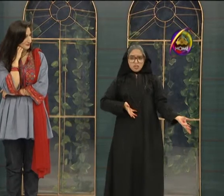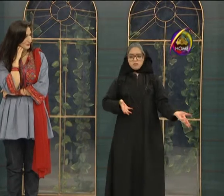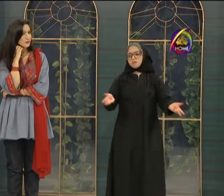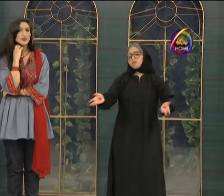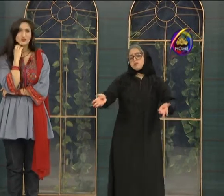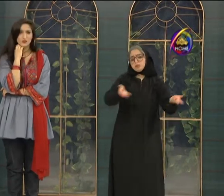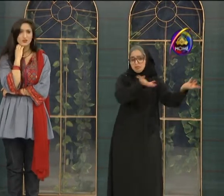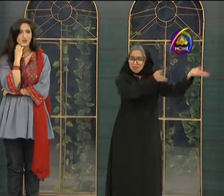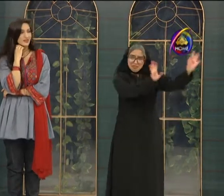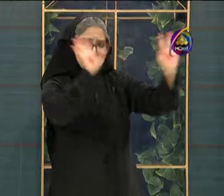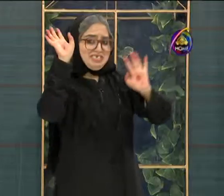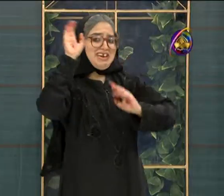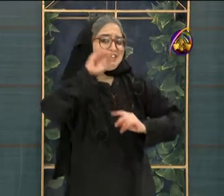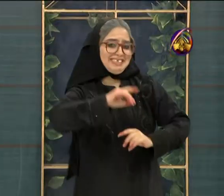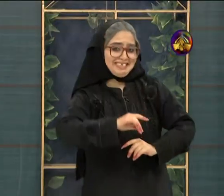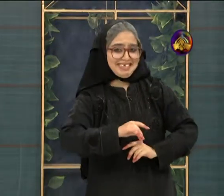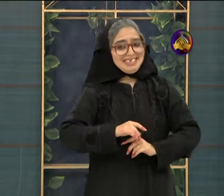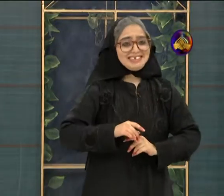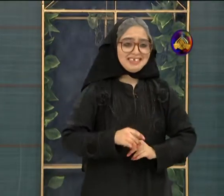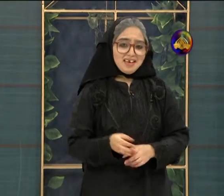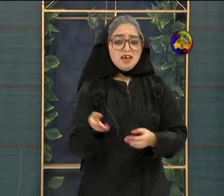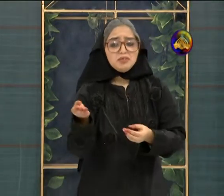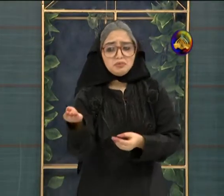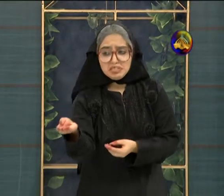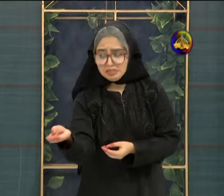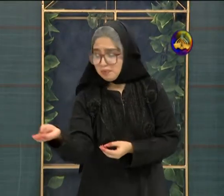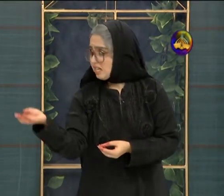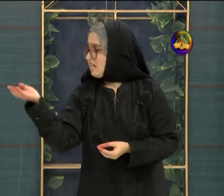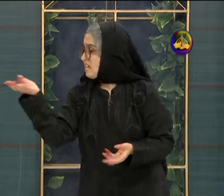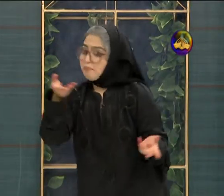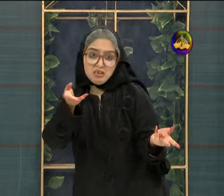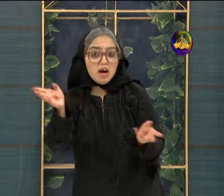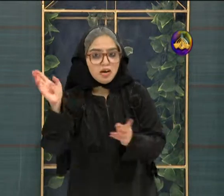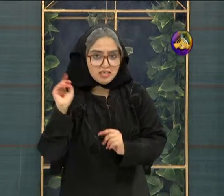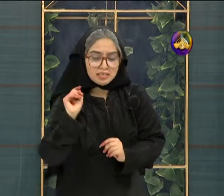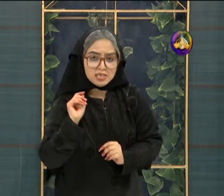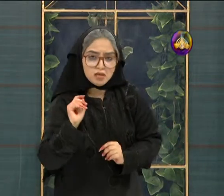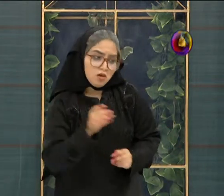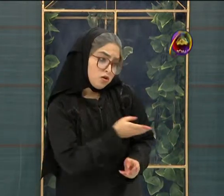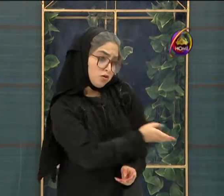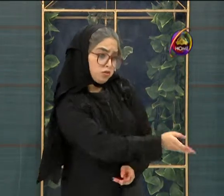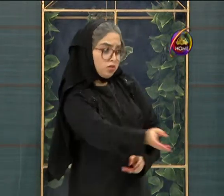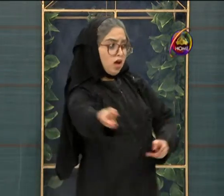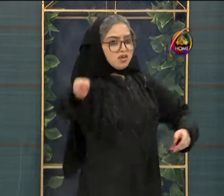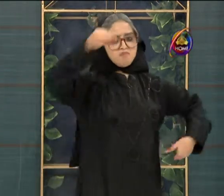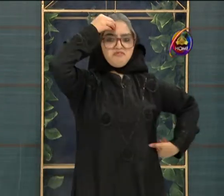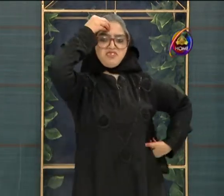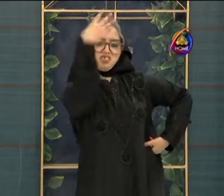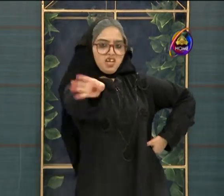وہ تو سوشل میڈیا کر دیتا ہے ویٹر پہ ایک پیوام آتا نہیں اس سارے میں فساد